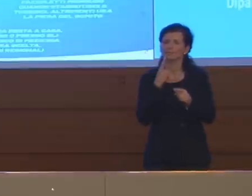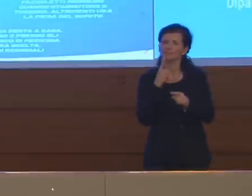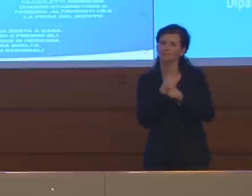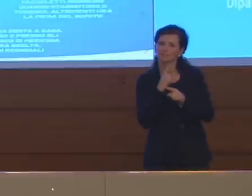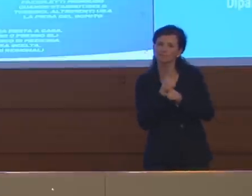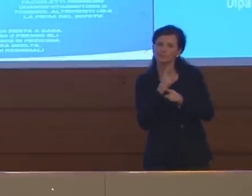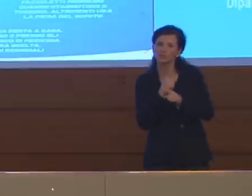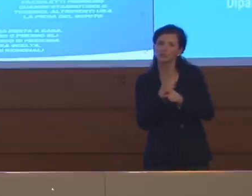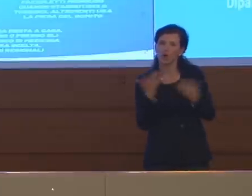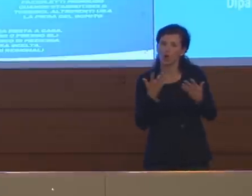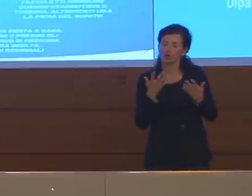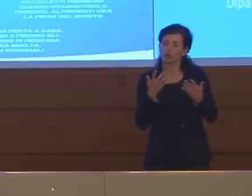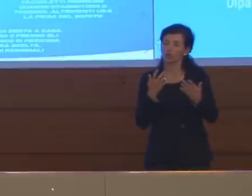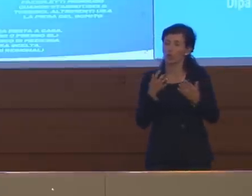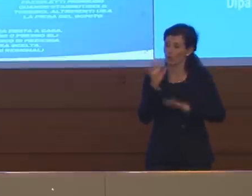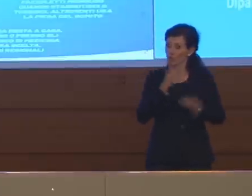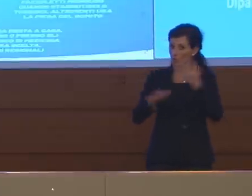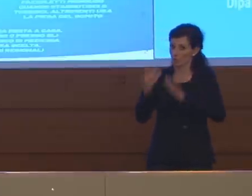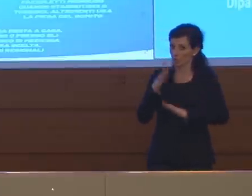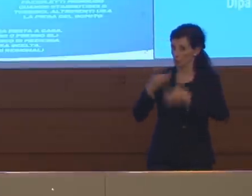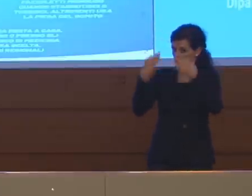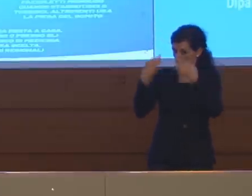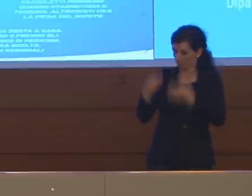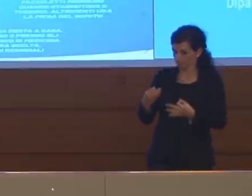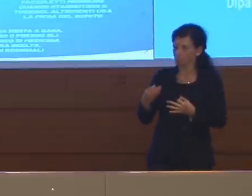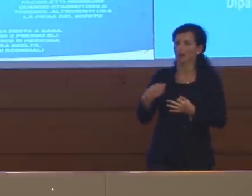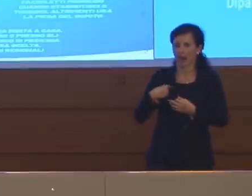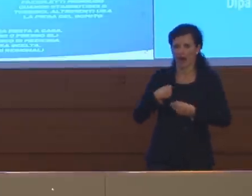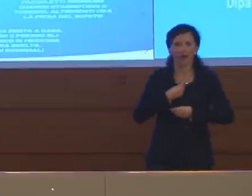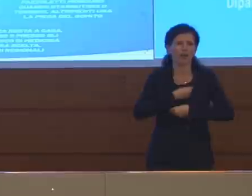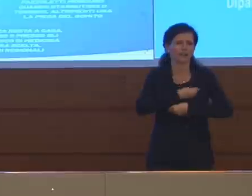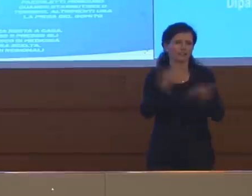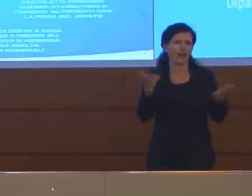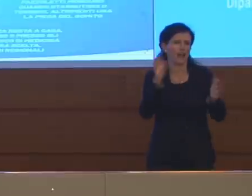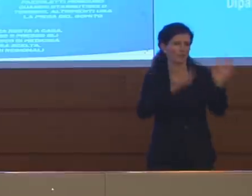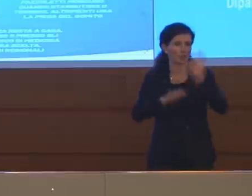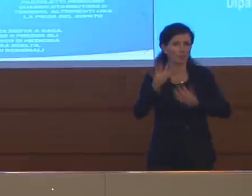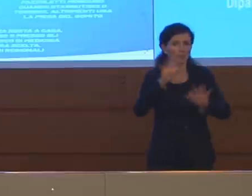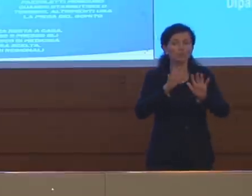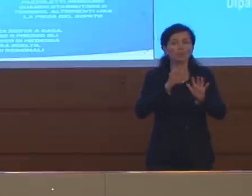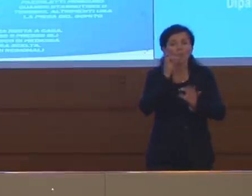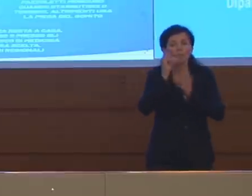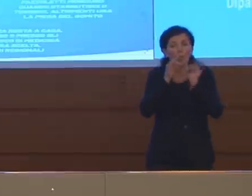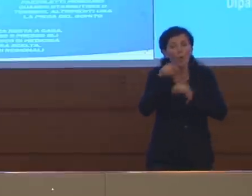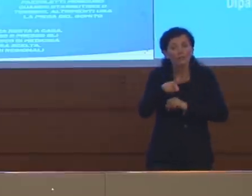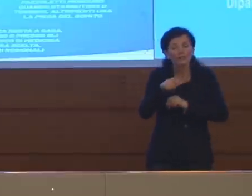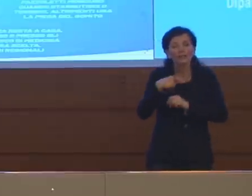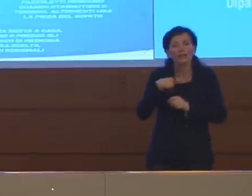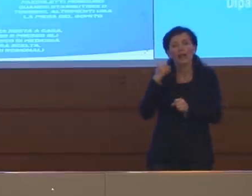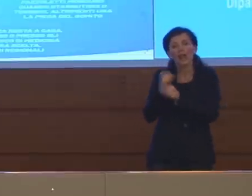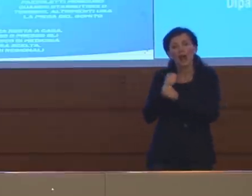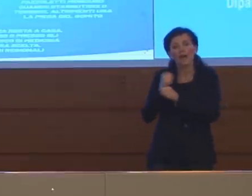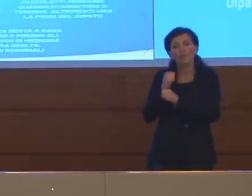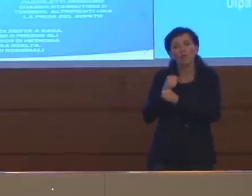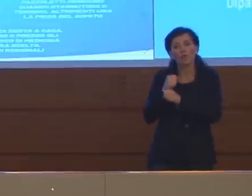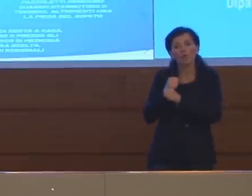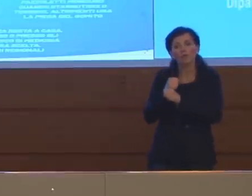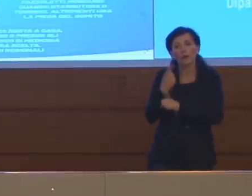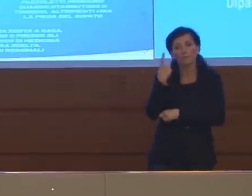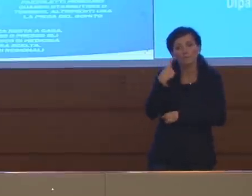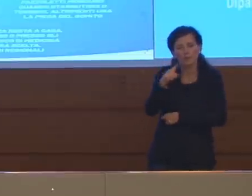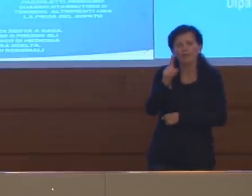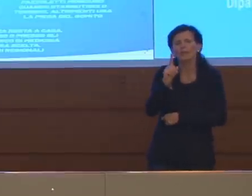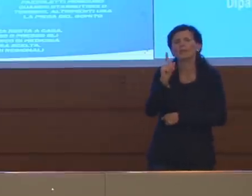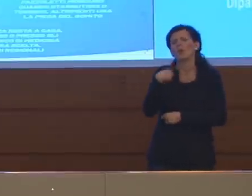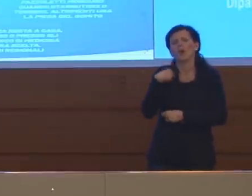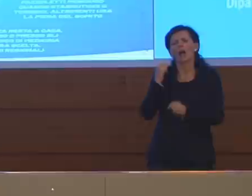poterci consentire con certezza alcune cose. Questo non vuol dire che non lavoriamo per, ma per dire lo facciamo, è bene avere